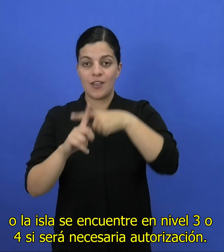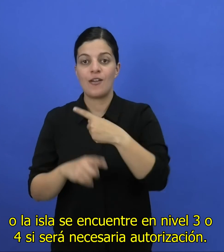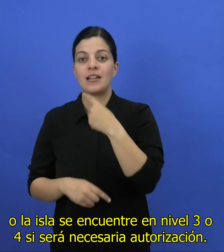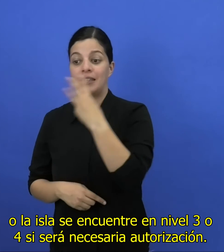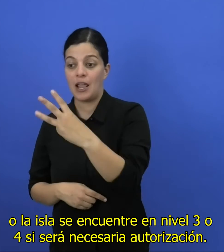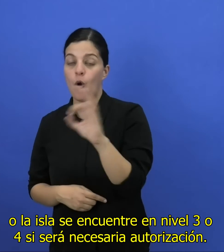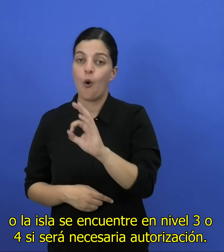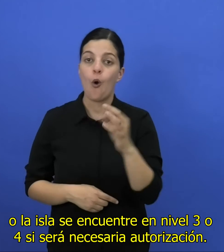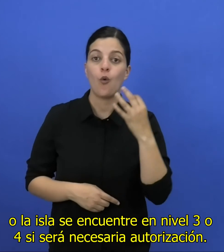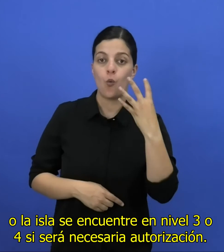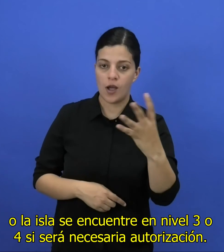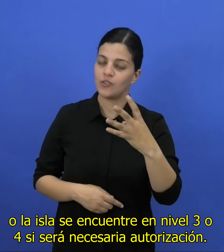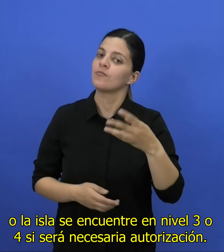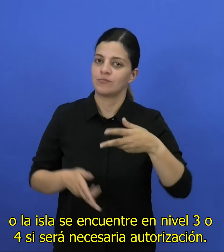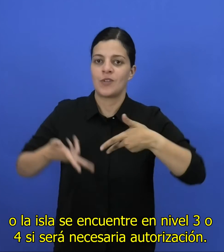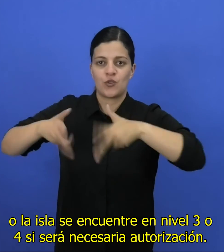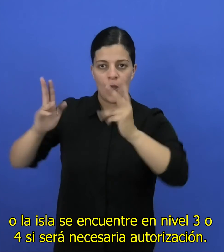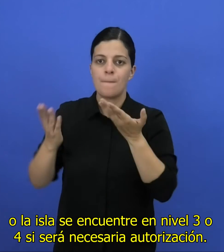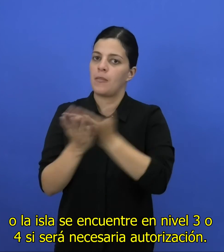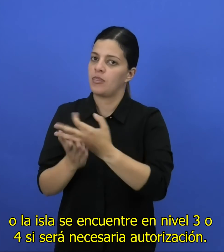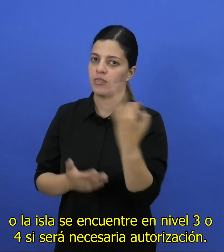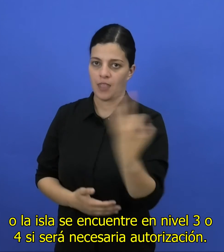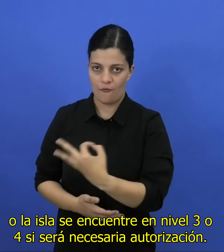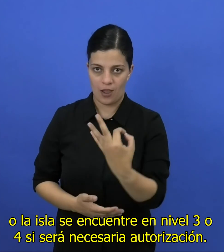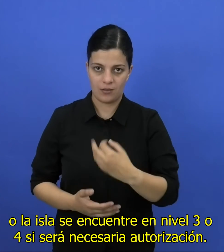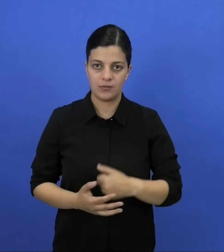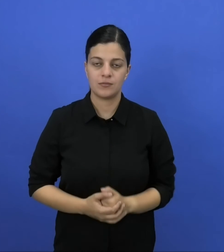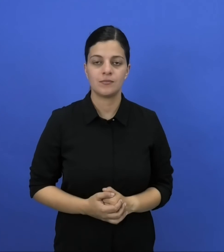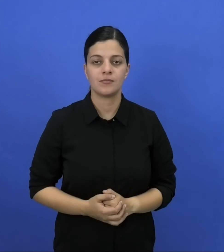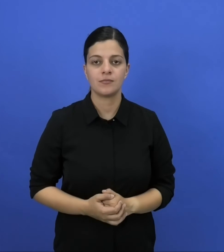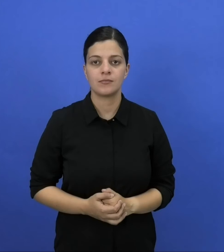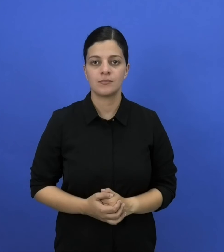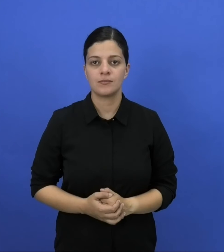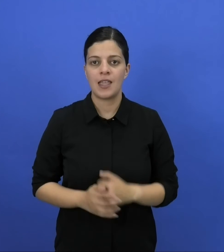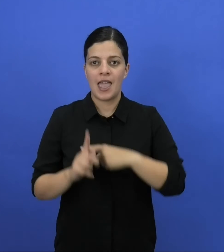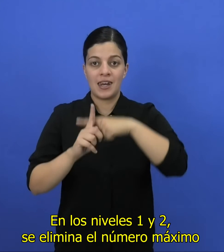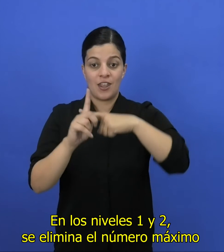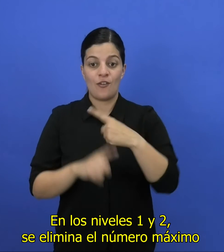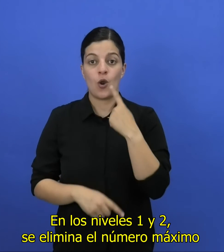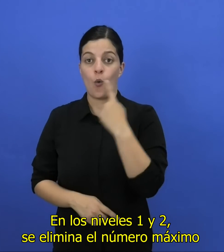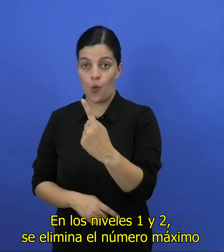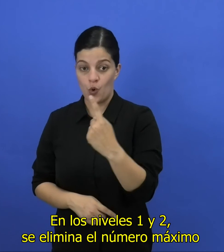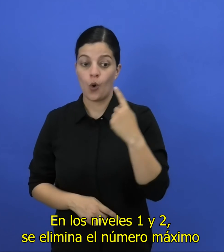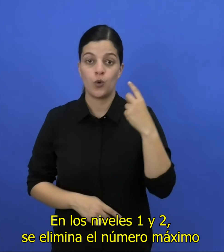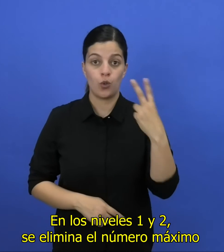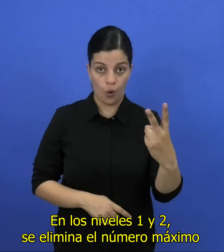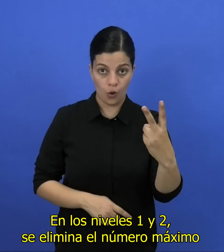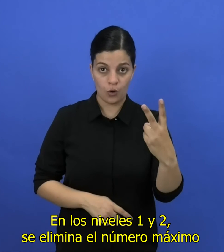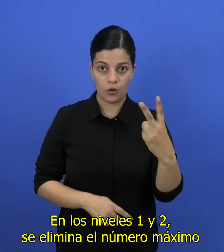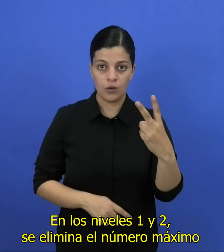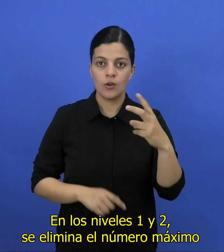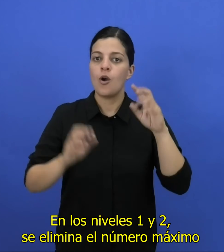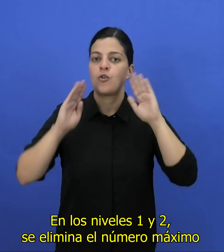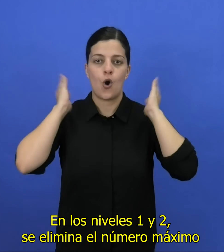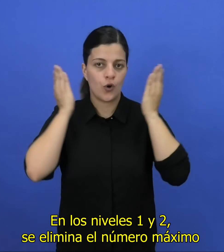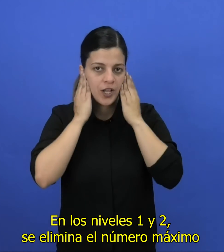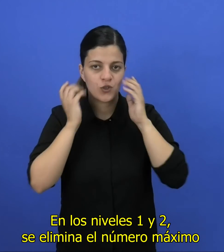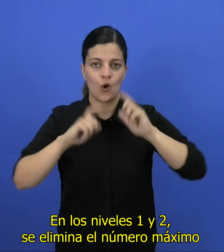O la isla se encuentre en nivel 3 o 4 si será necesaria autorización. En los niveles 1 y 2 se elimina el número